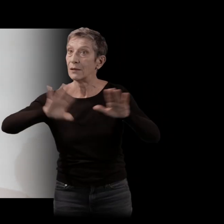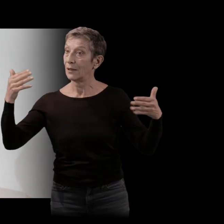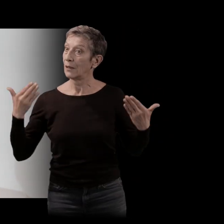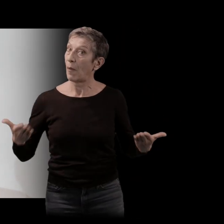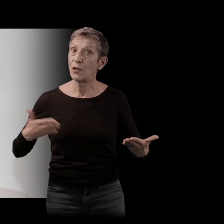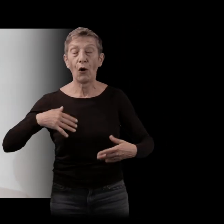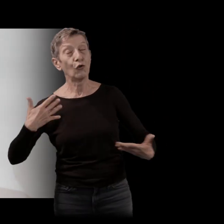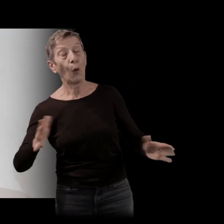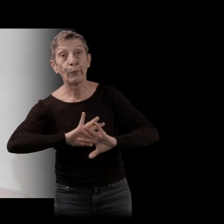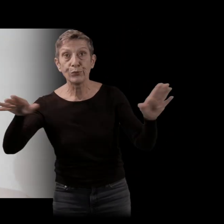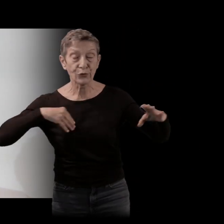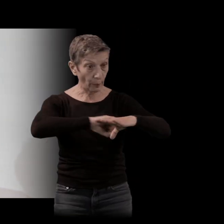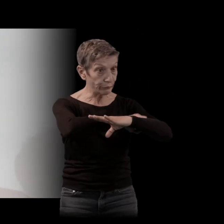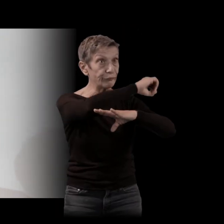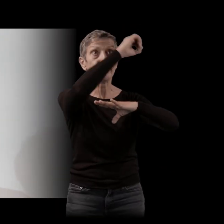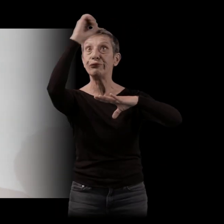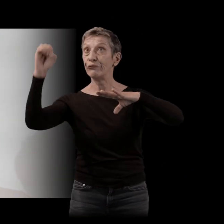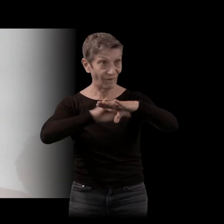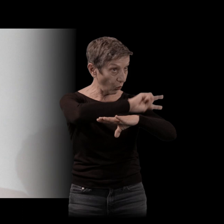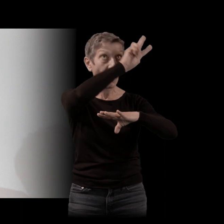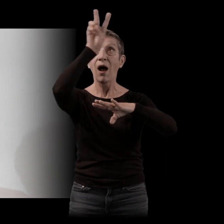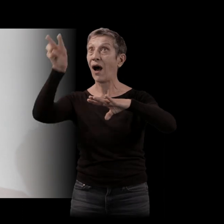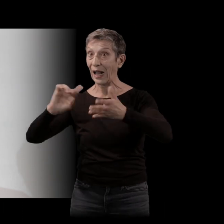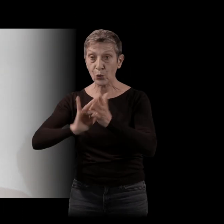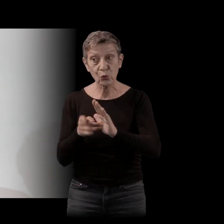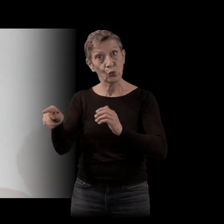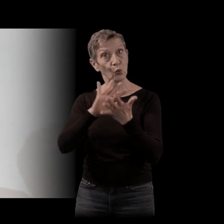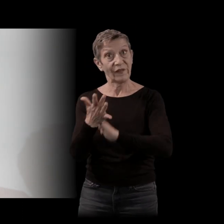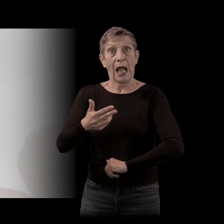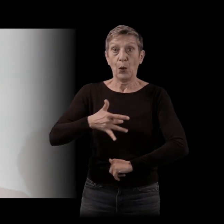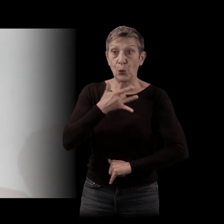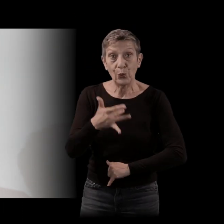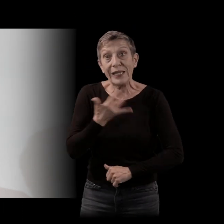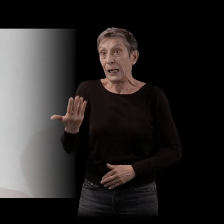présent, finalement utile, mère à son tour, embringuée pareille.